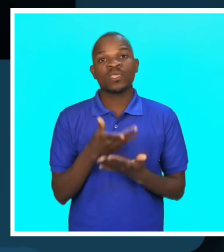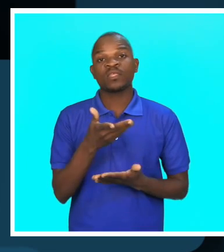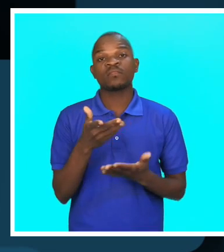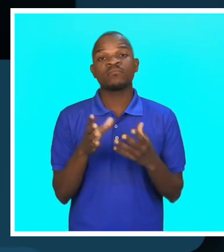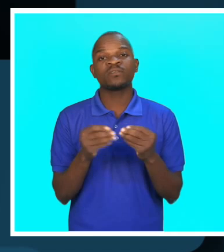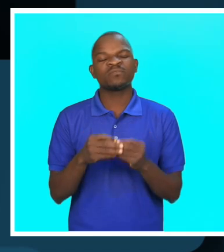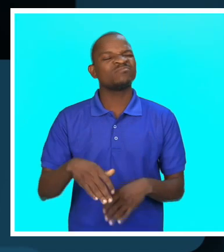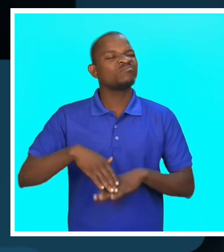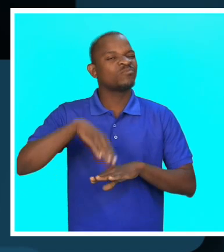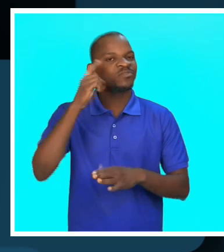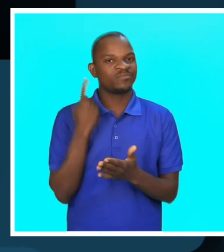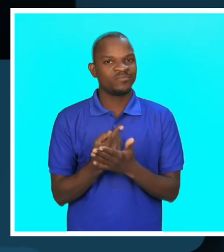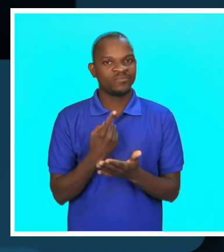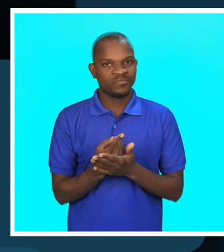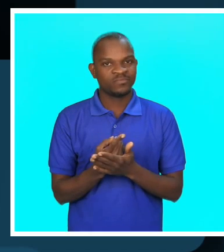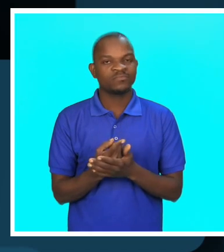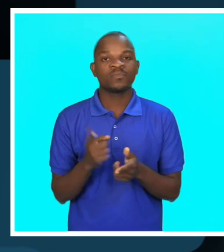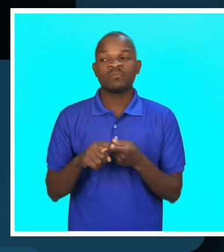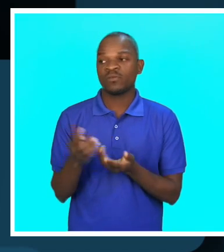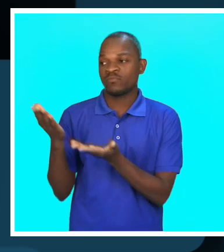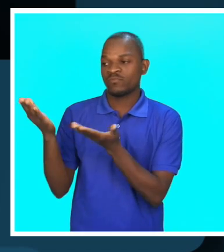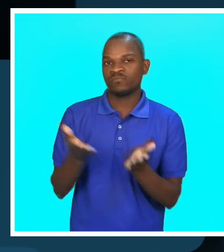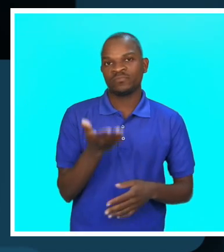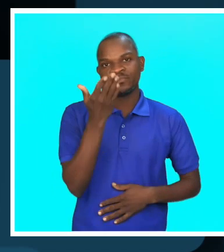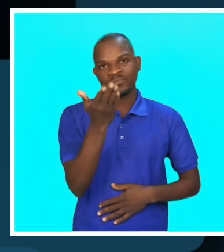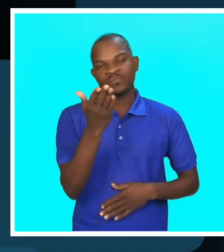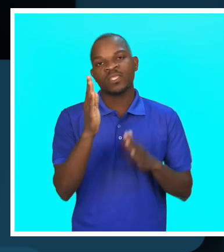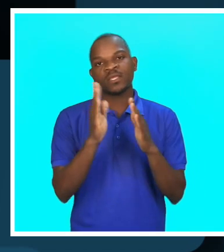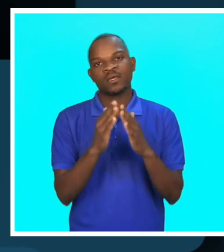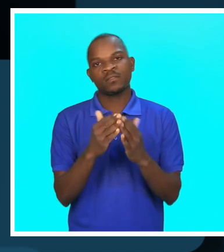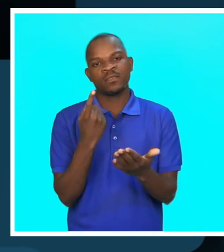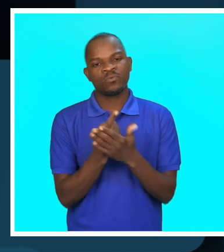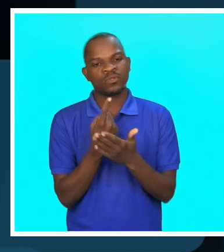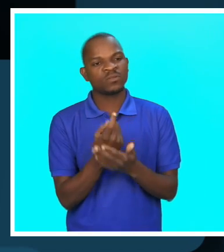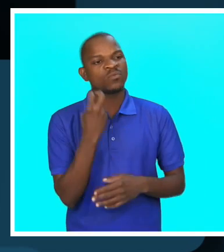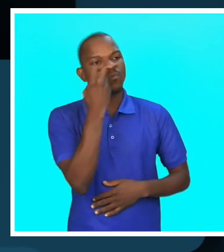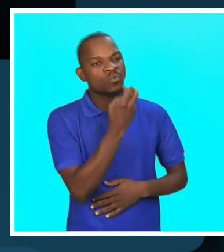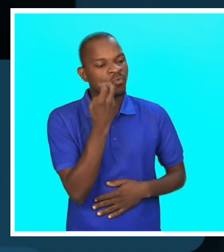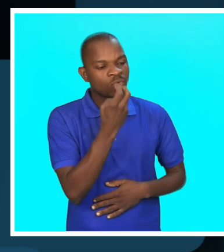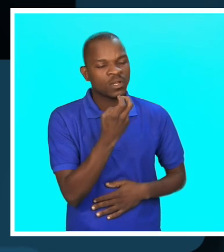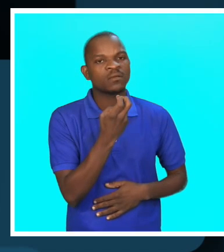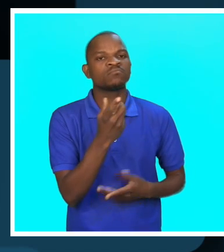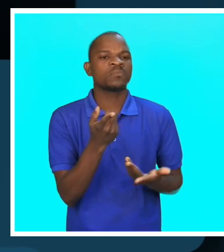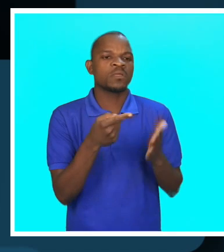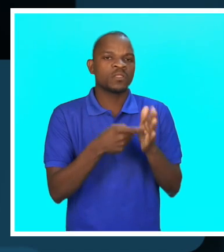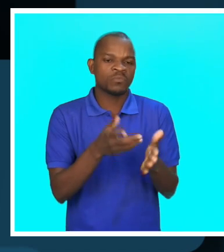valiosos, não é? Que convido, assim, amigo, telespectador, que procurem, que queiram aprender a